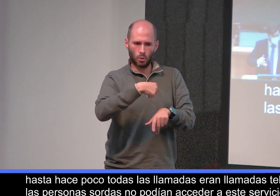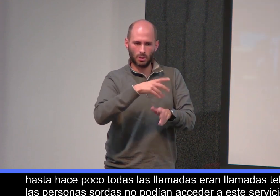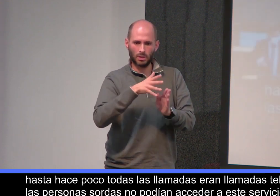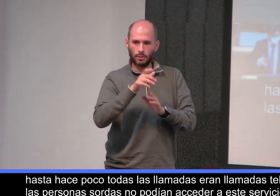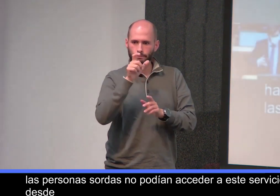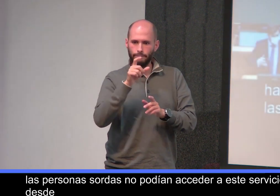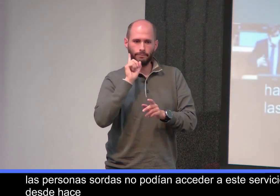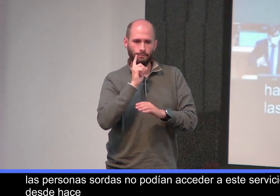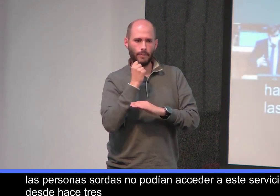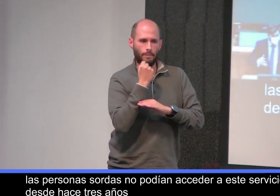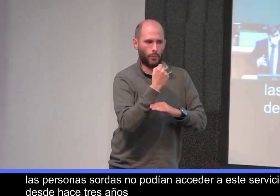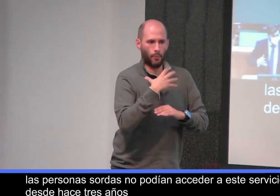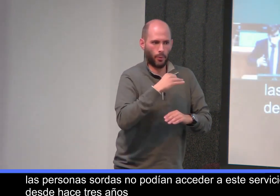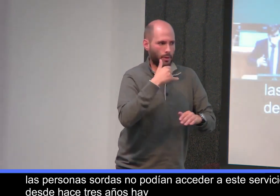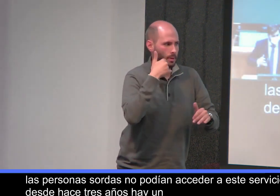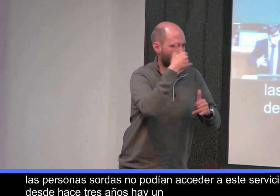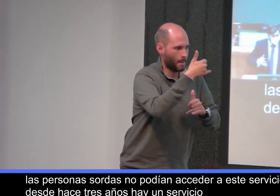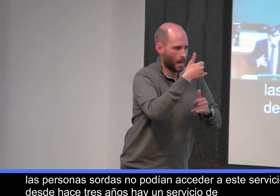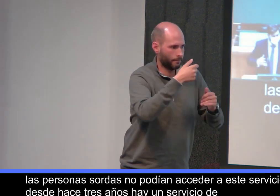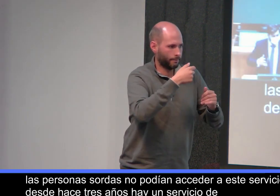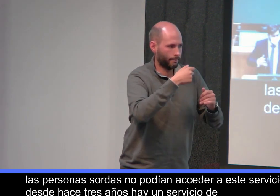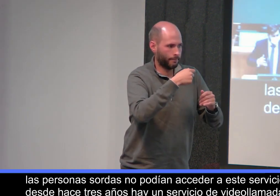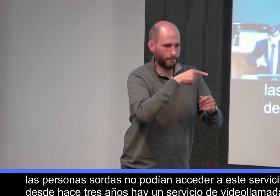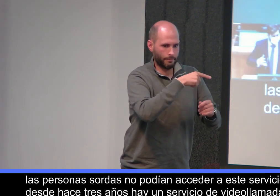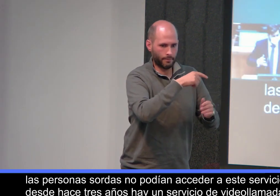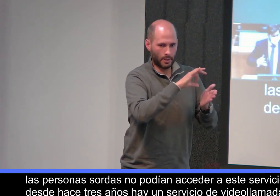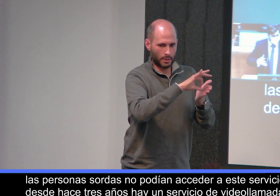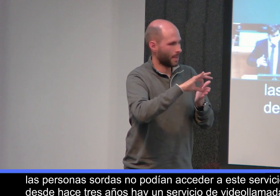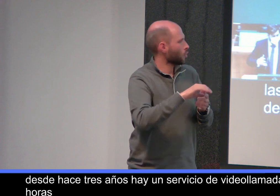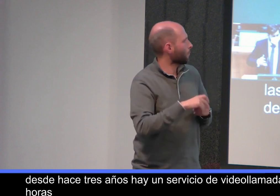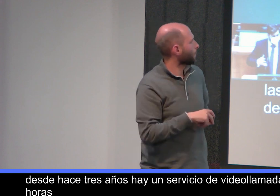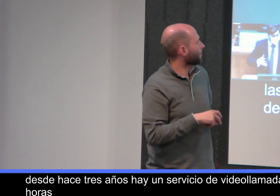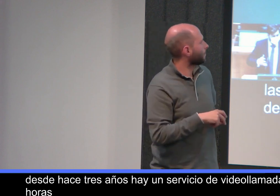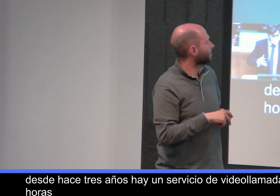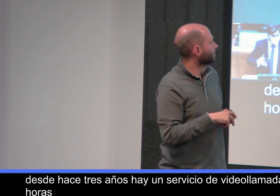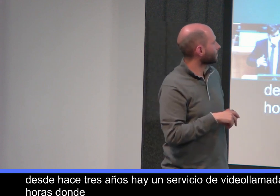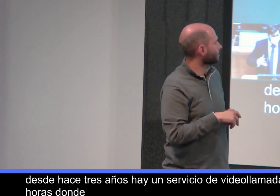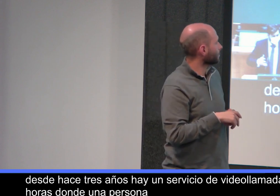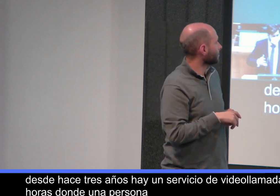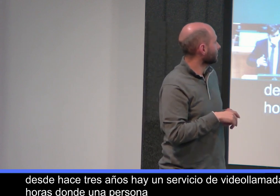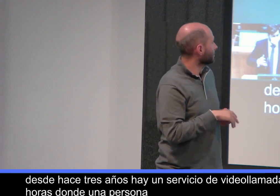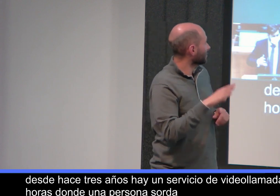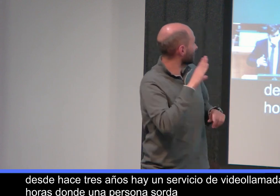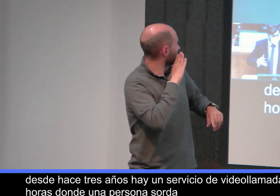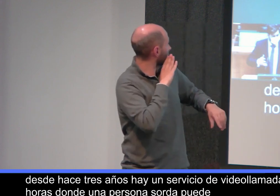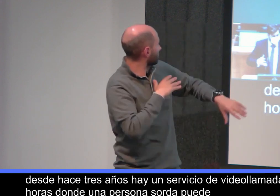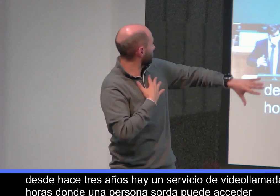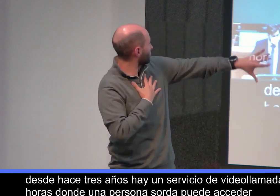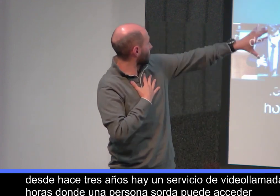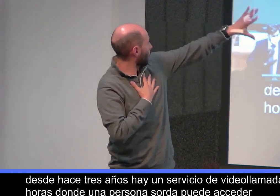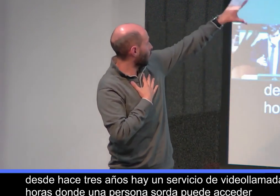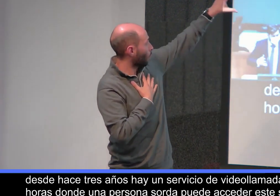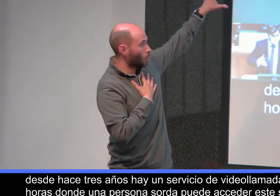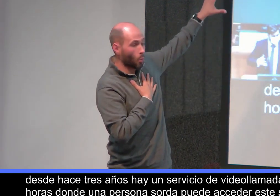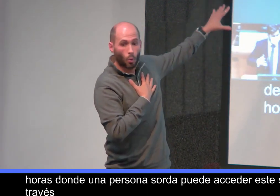tres años hay un servicio de videollamada 24 horas, donde una persona sorda puede acceder a este servicio a través de la videollamada.